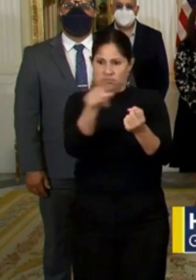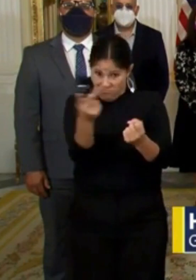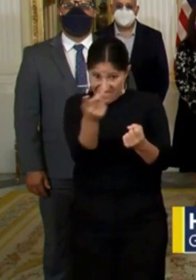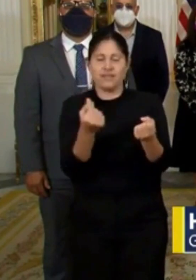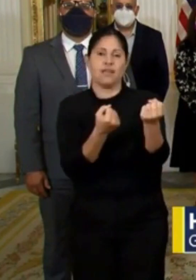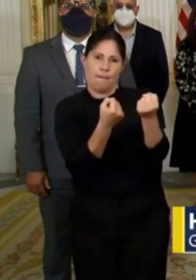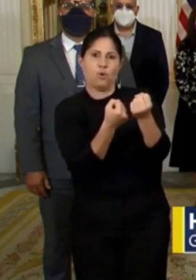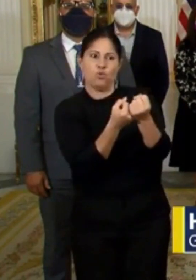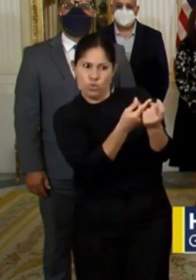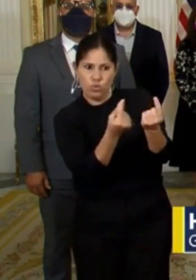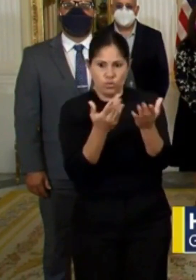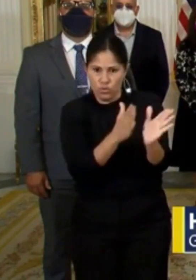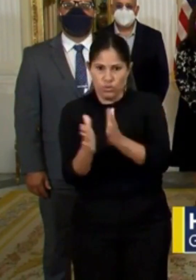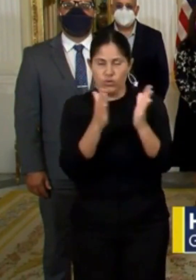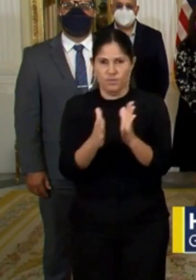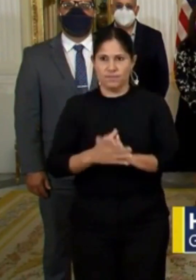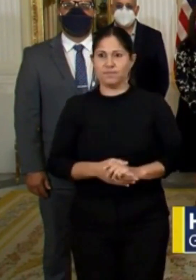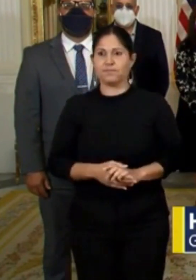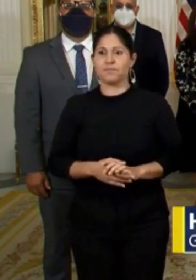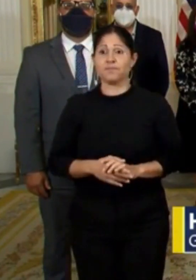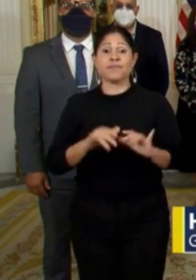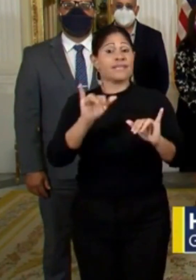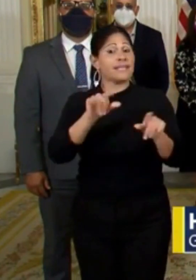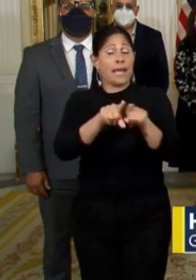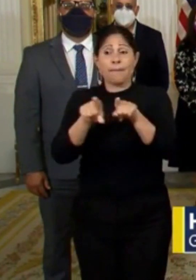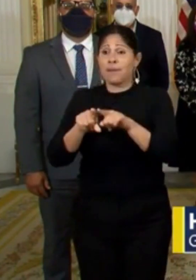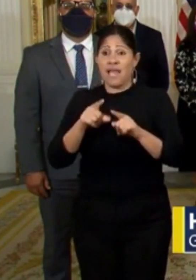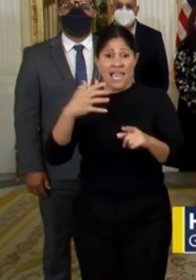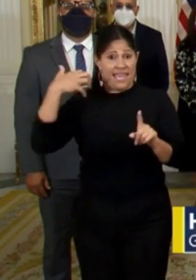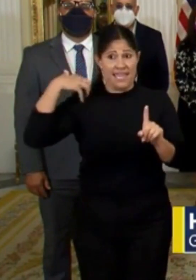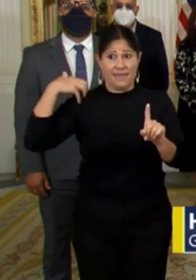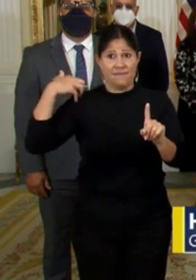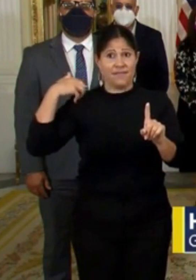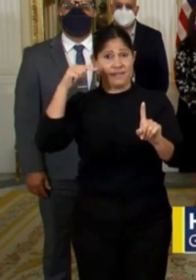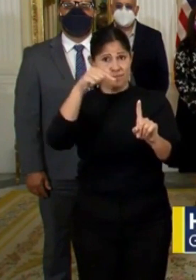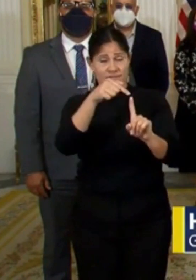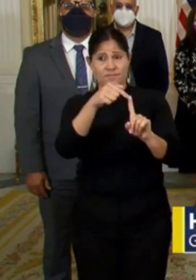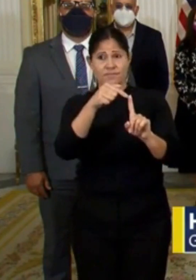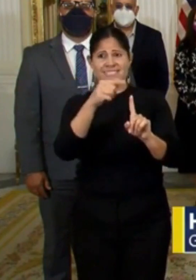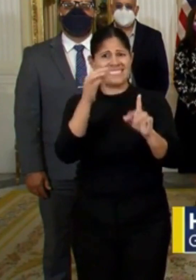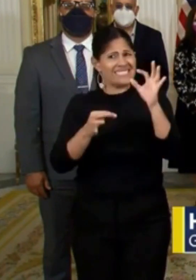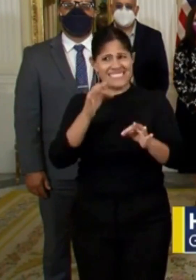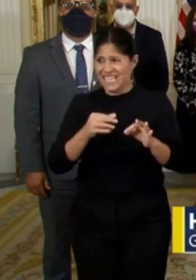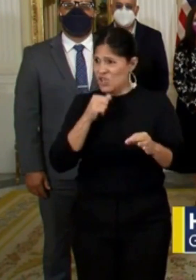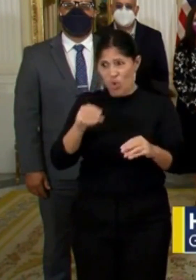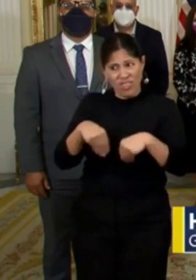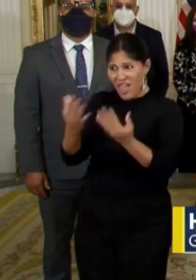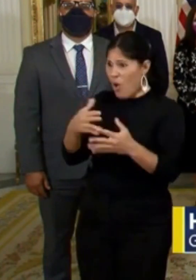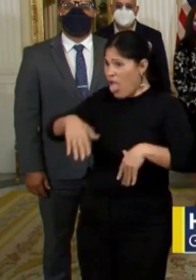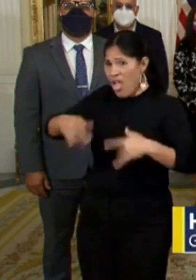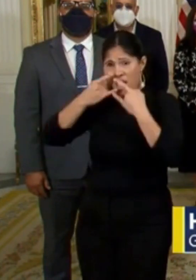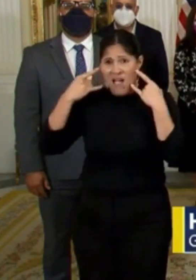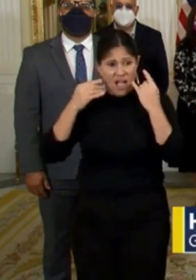Como regla general, no se autorizará a ningún patrón iniciar trabajo sin proveerles materiales de protección